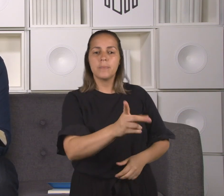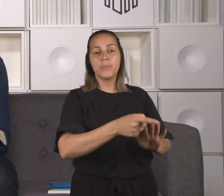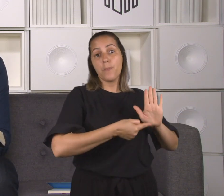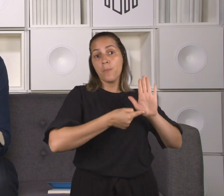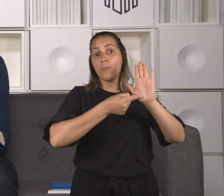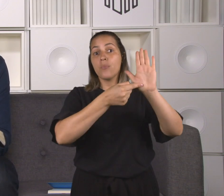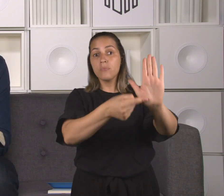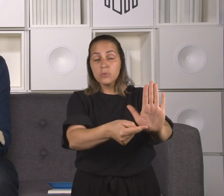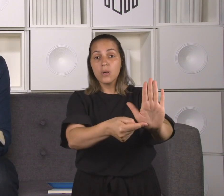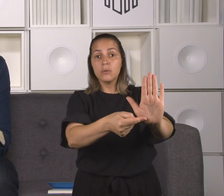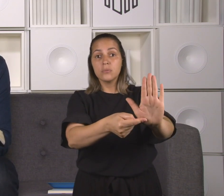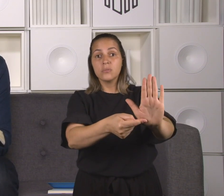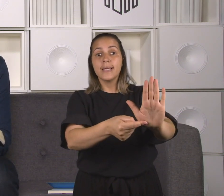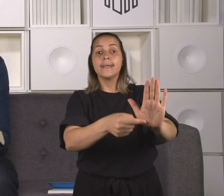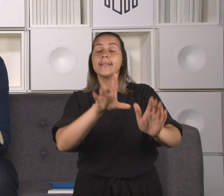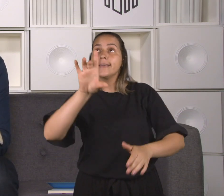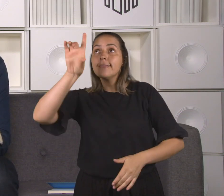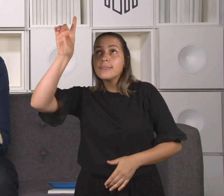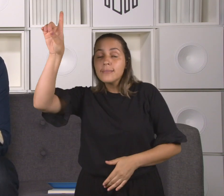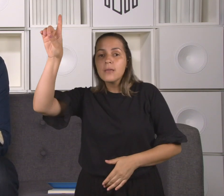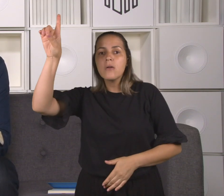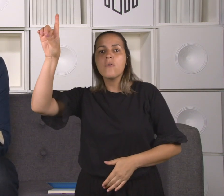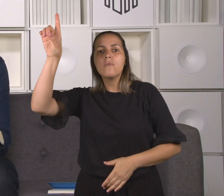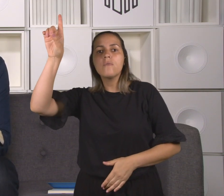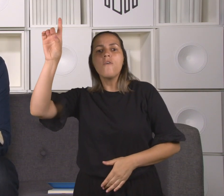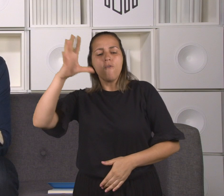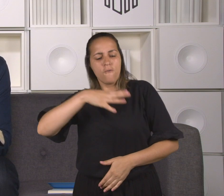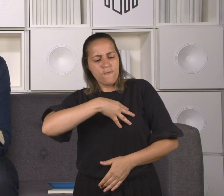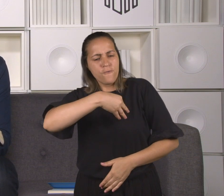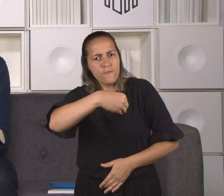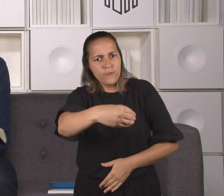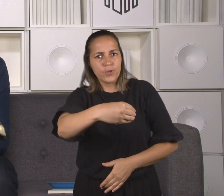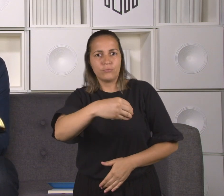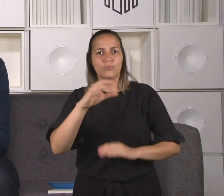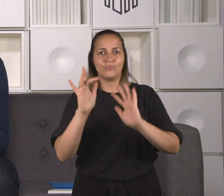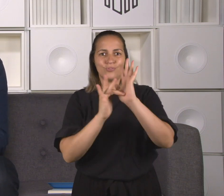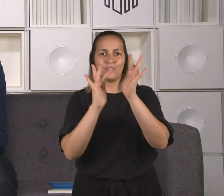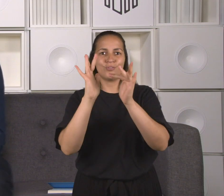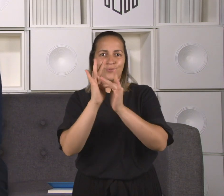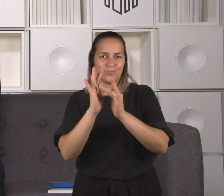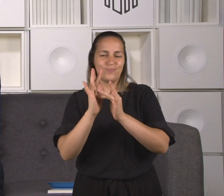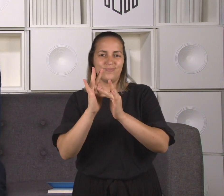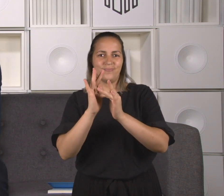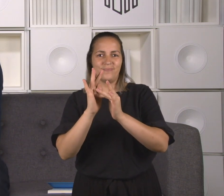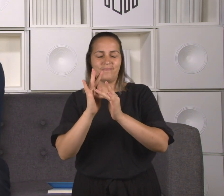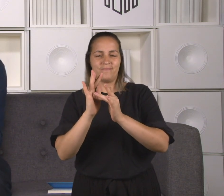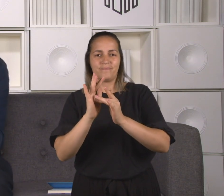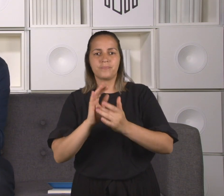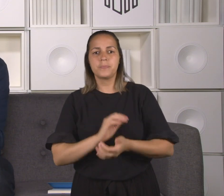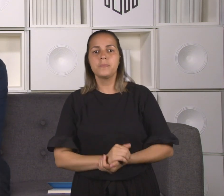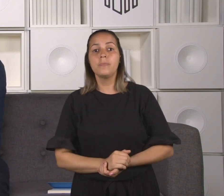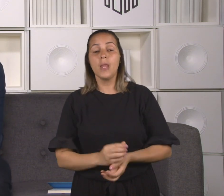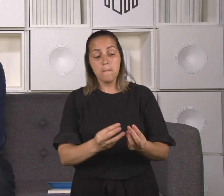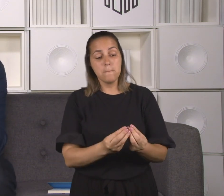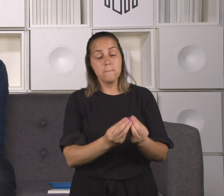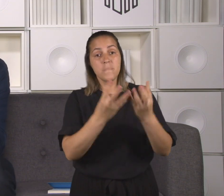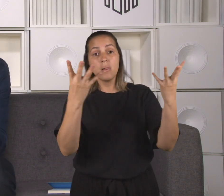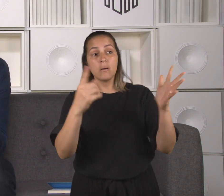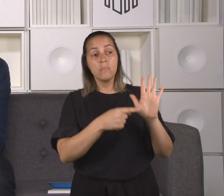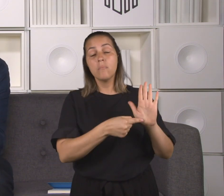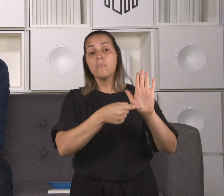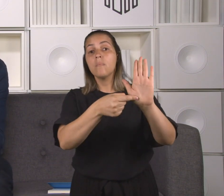apontar a perfeita humanidade de Jesus. Mas em segundo lugar, os milagres foram sinais que